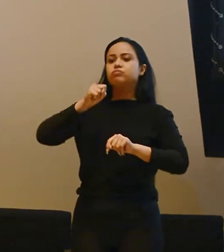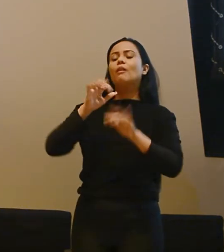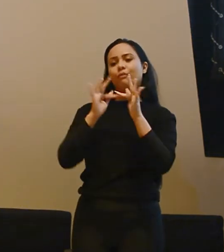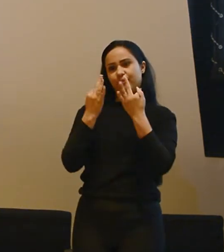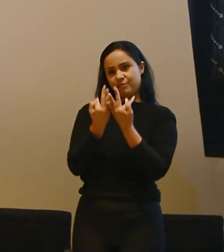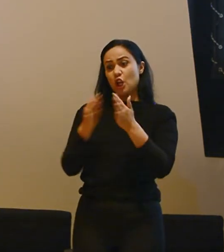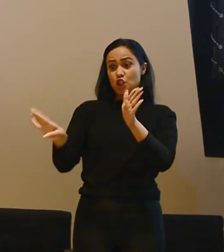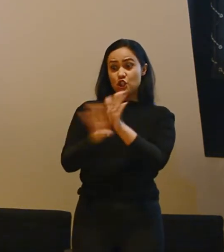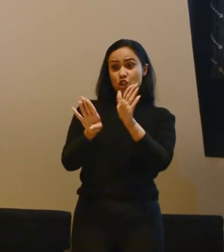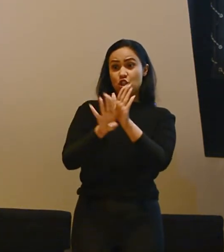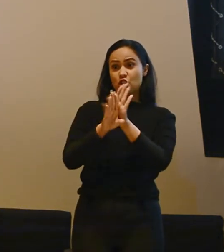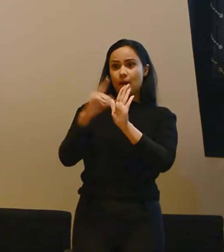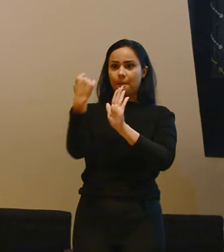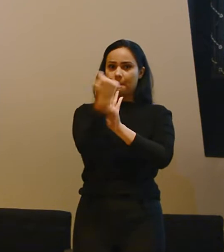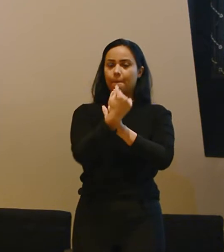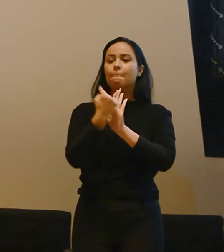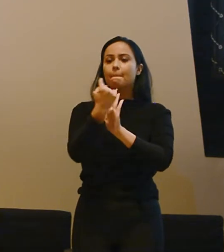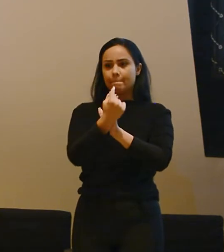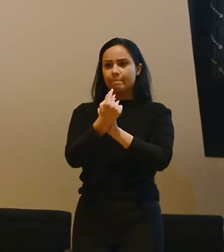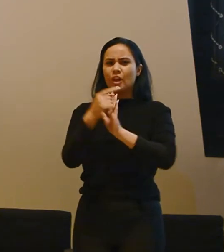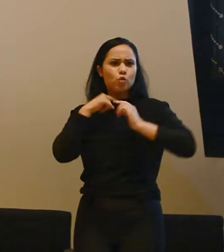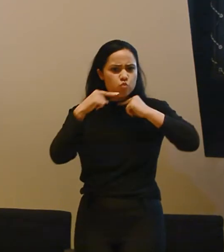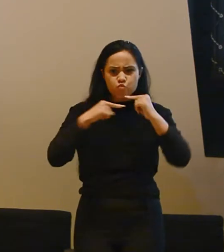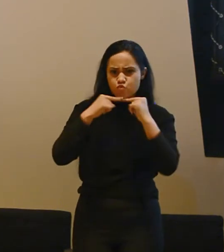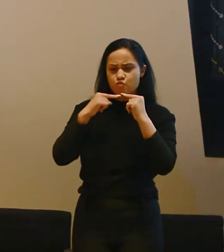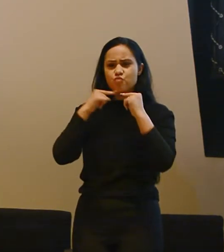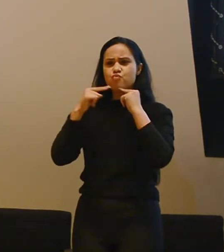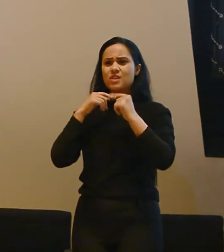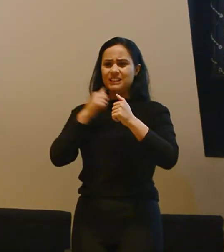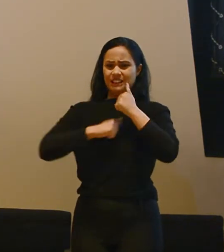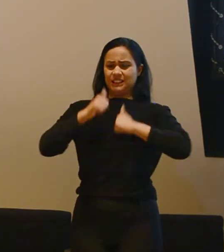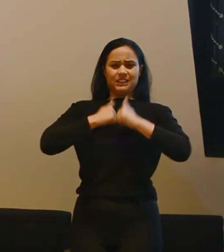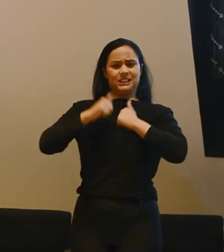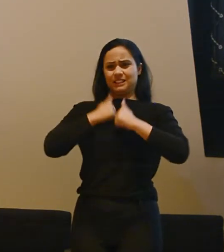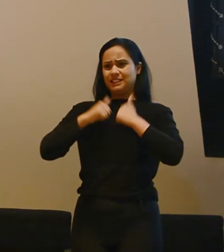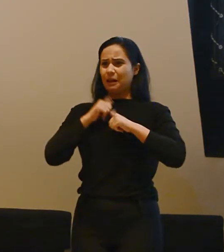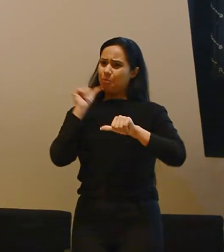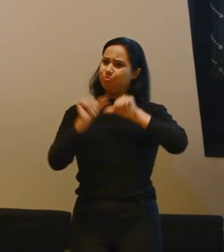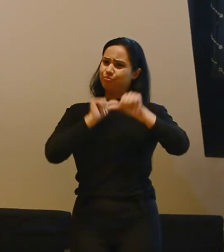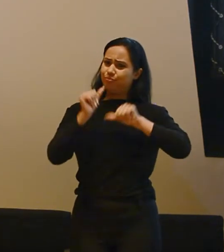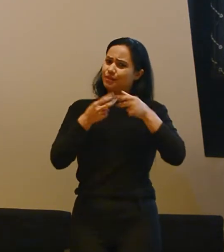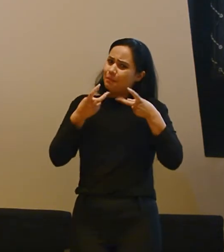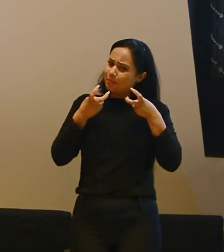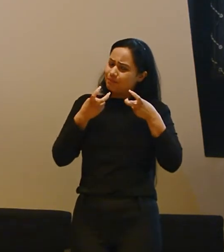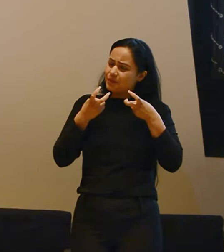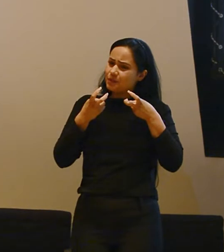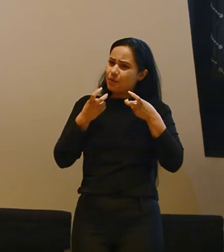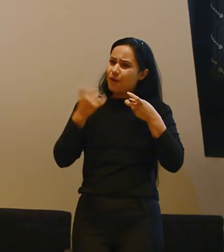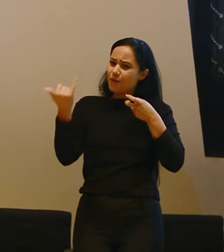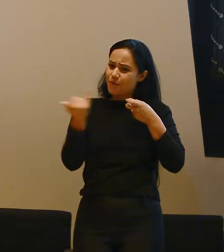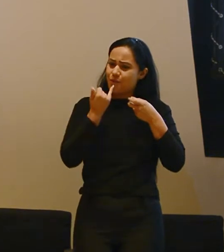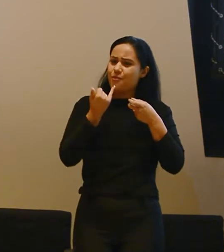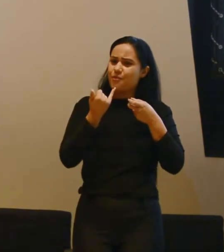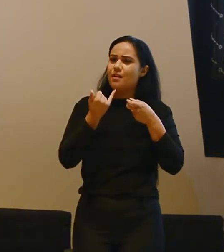que chega muitas vezes para a gente cheia de dúvidas, cheia de angústia do impacto ainda do diagnóstico. E aí